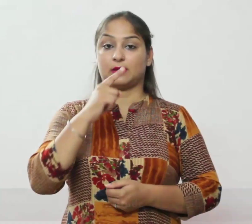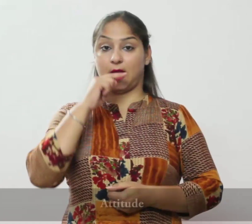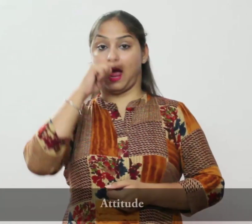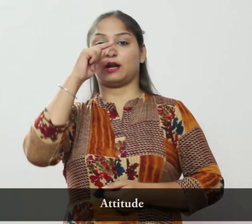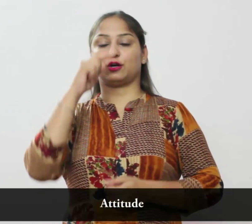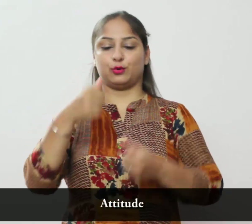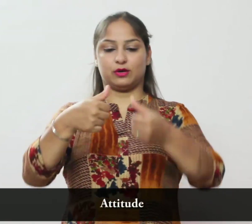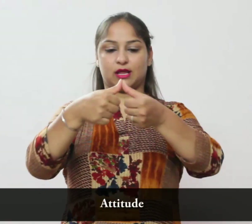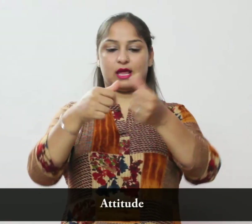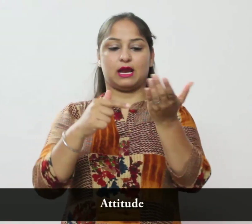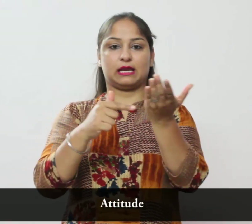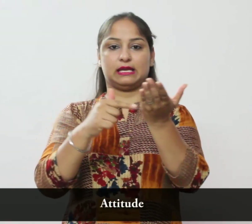रवईया